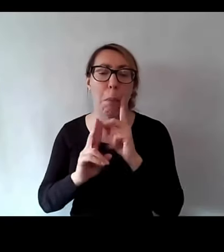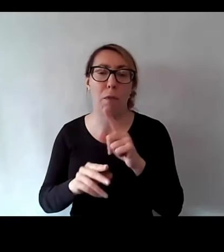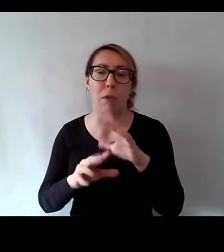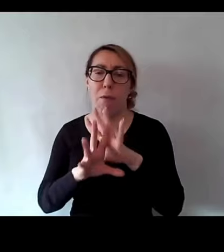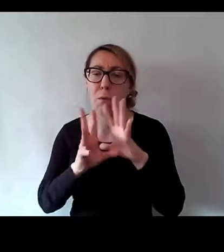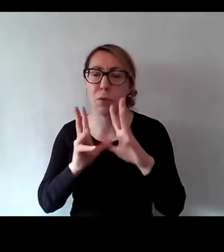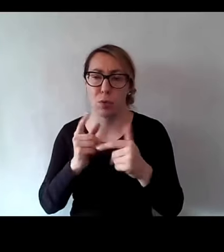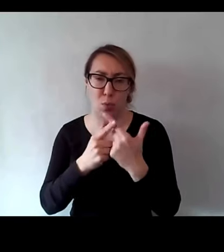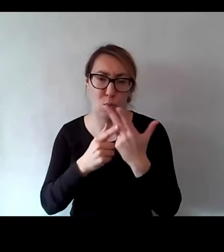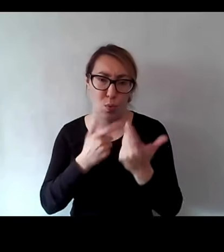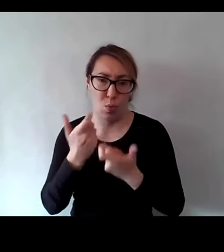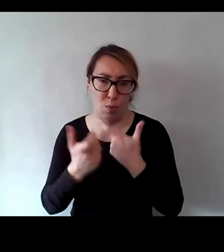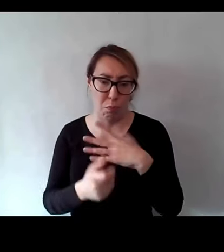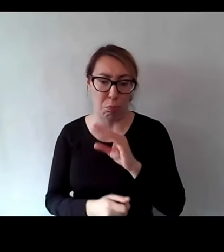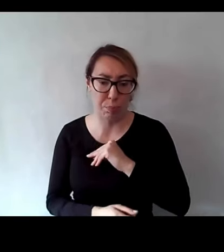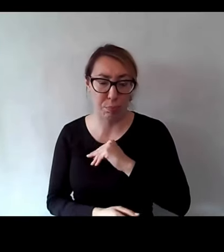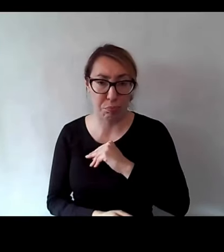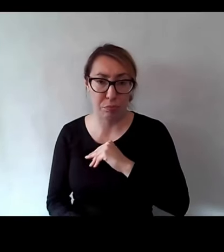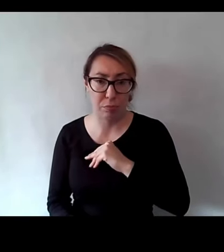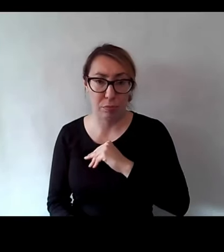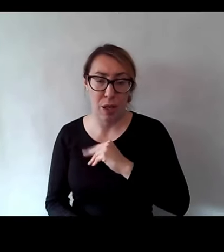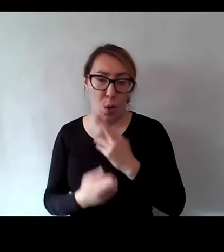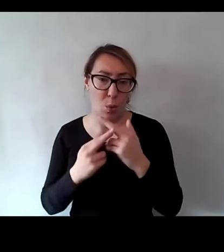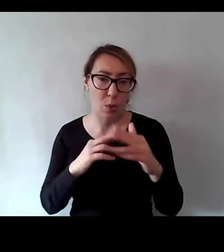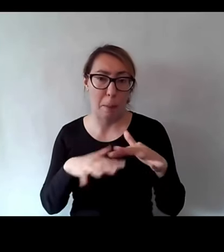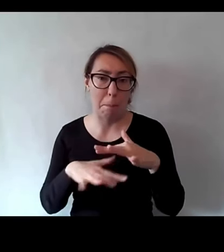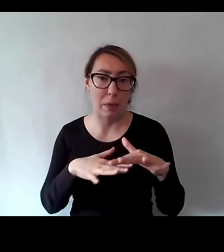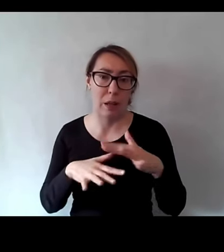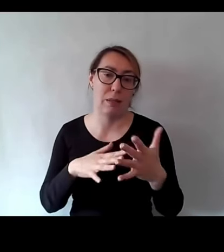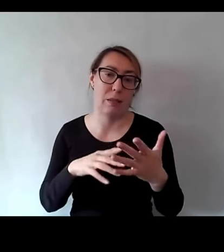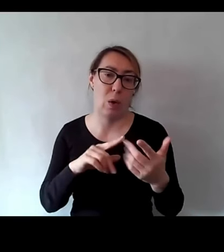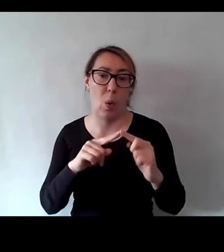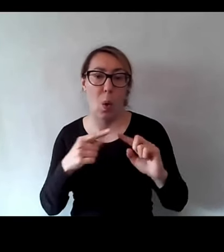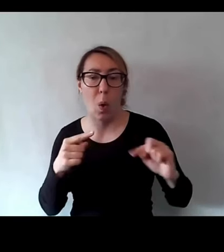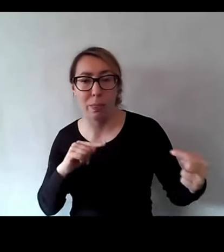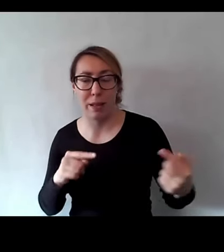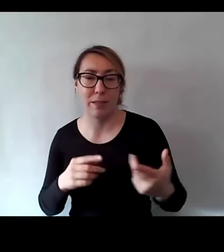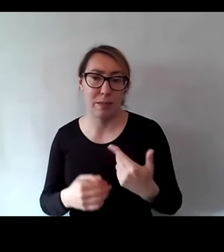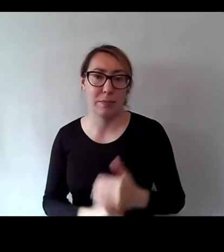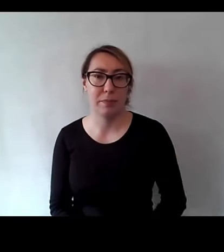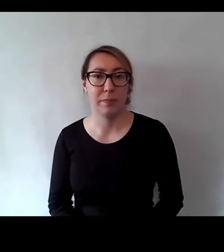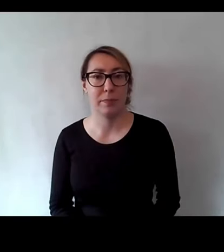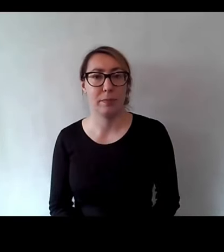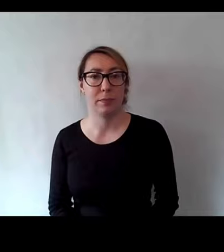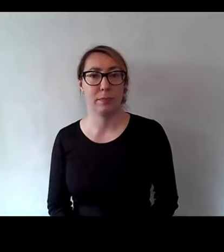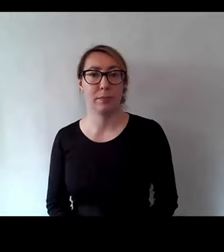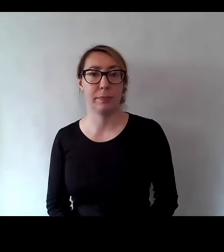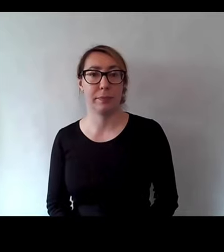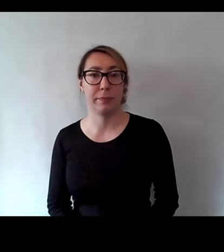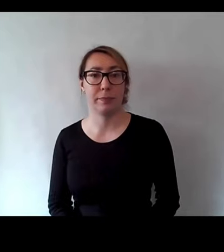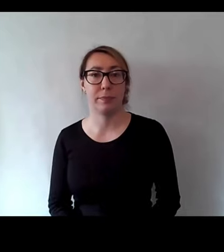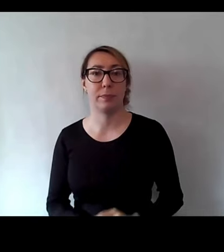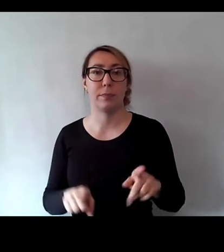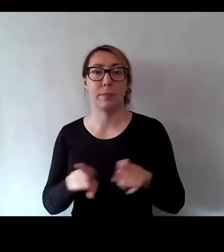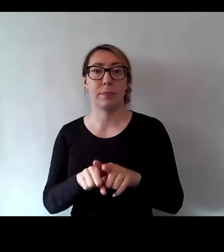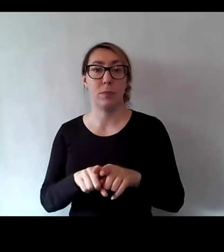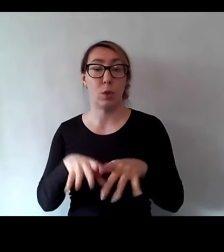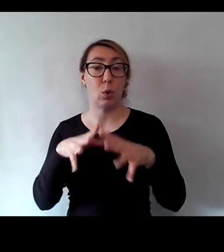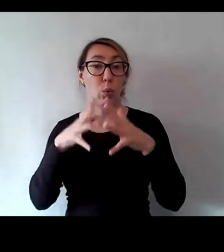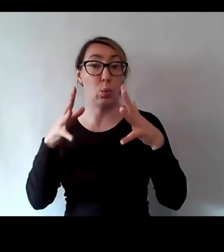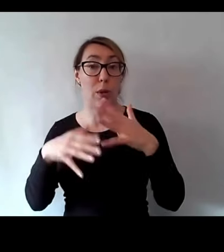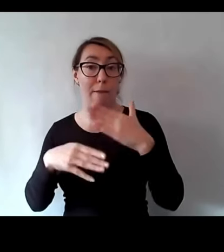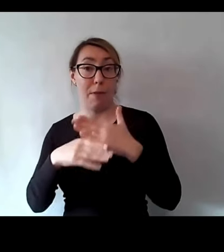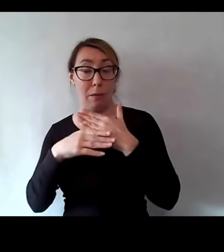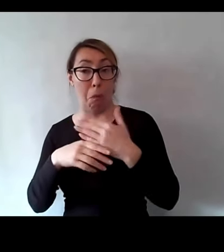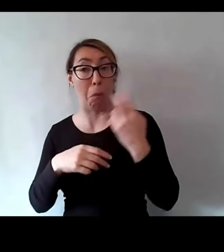bardzo wiele rzeczy, nie, w bardzo różnych miejscach i kontekstach. Ja powiem jeszcze, że nawet duże firmy się zainteresowały